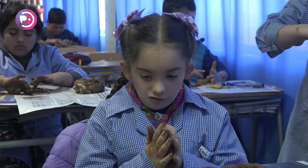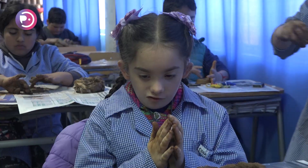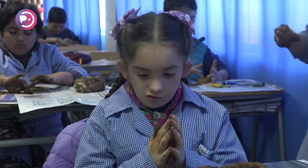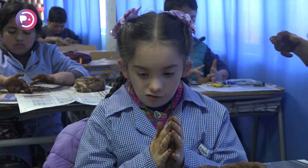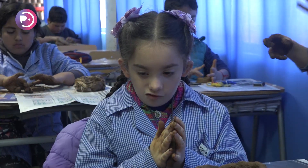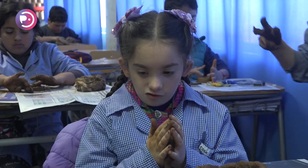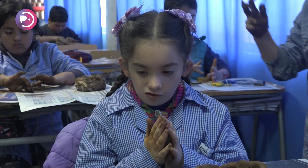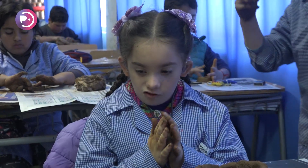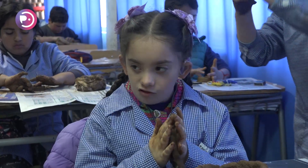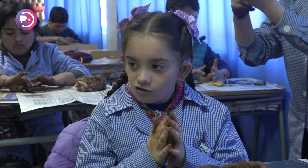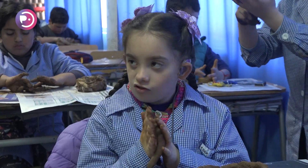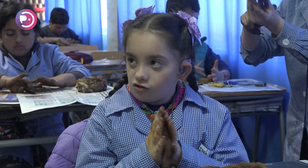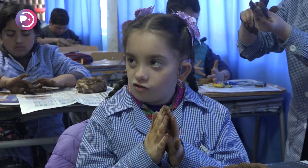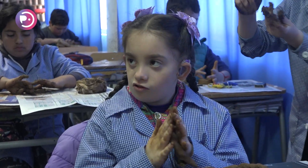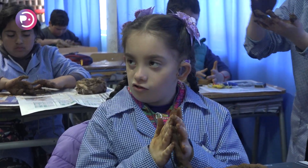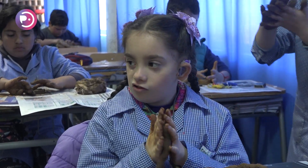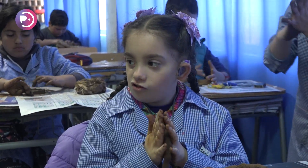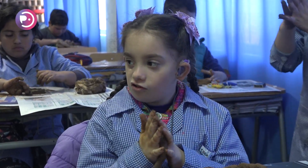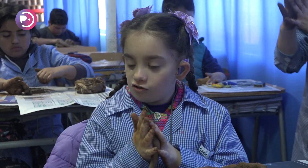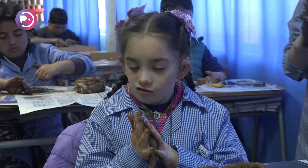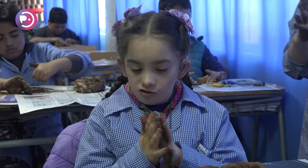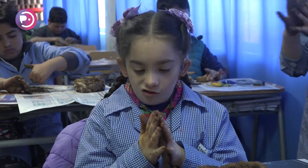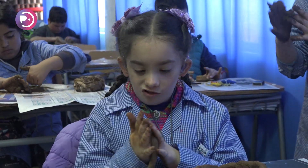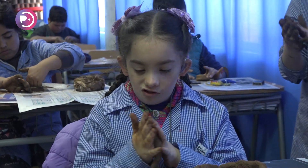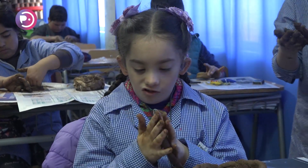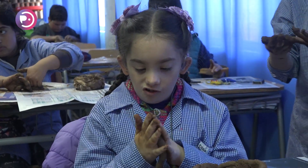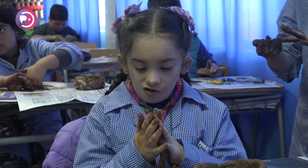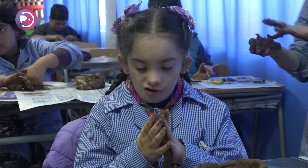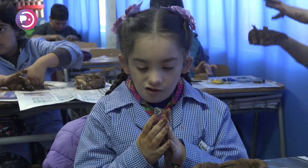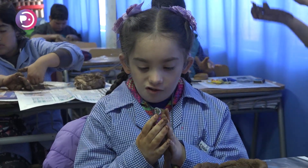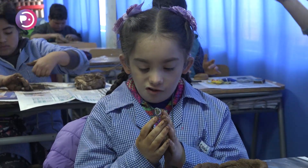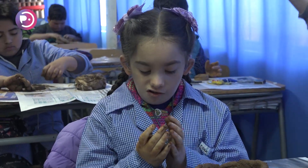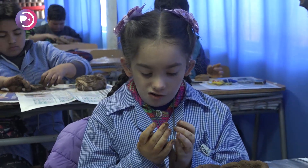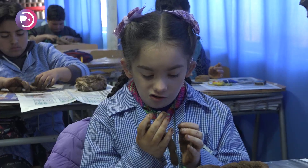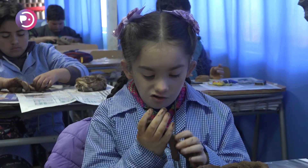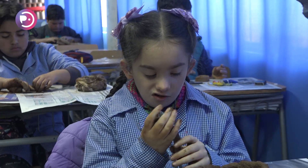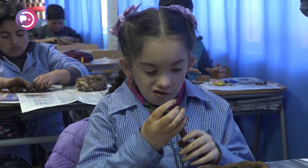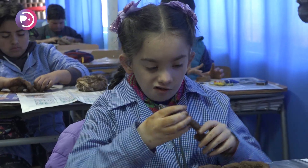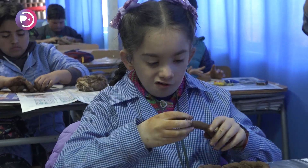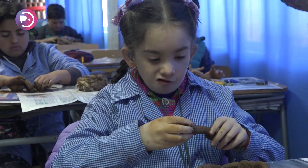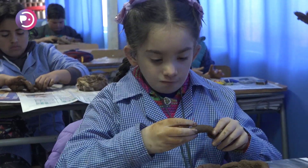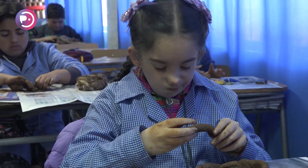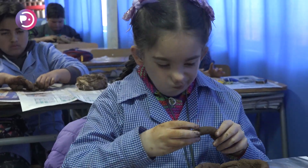y poder ayudarla para mí es un honor. Aunque esté con discapacidad,